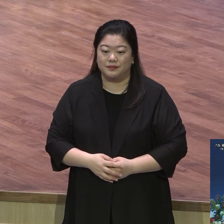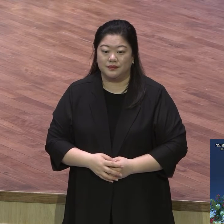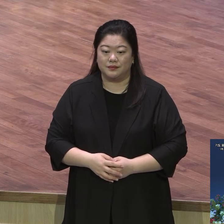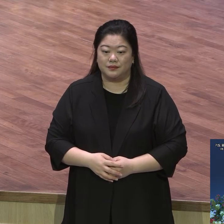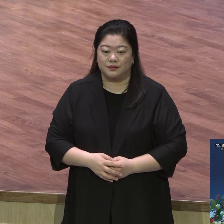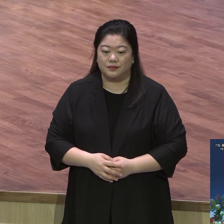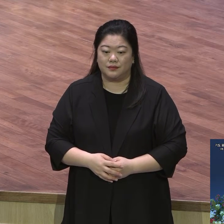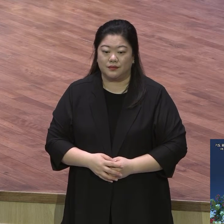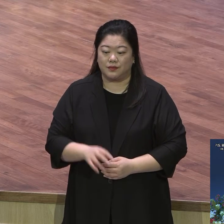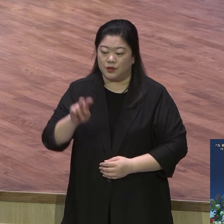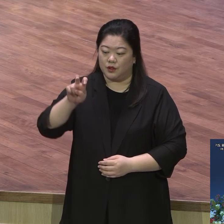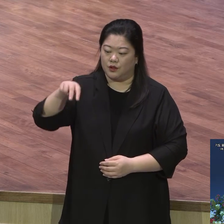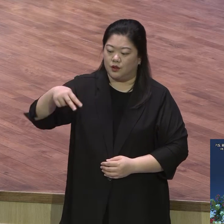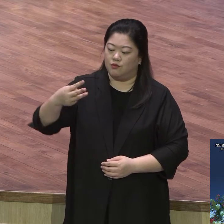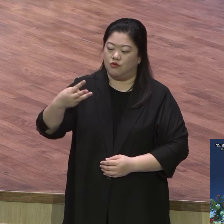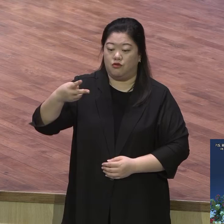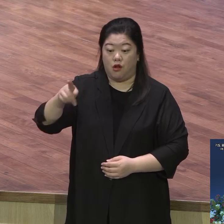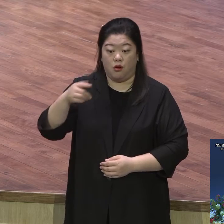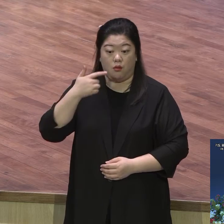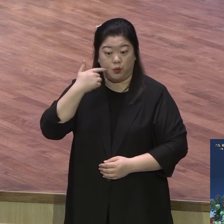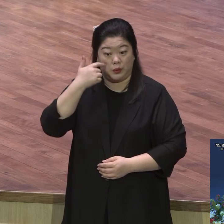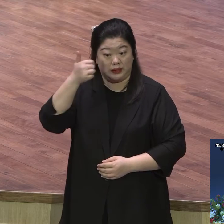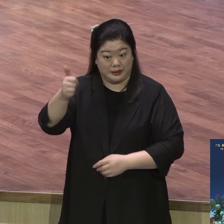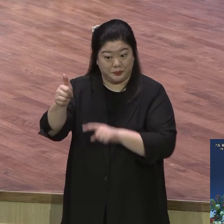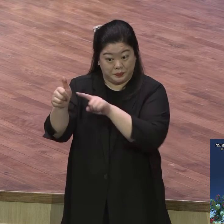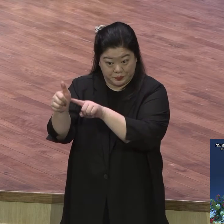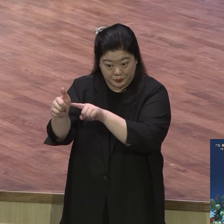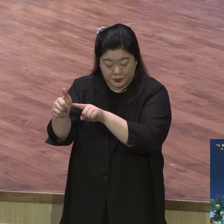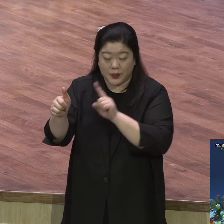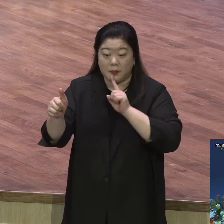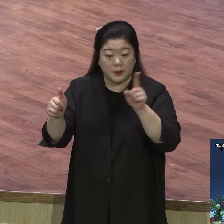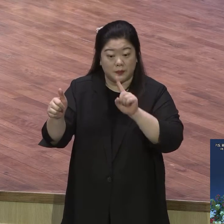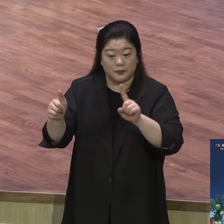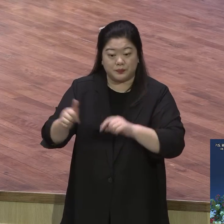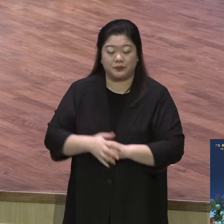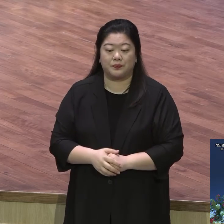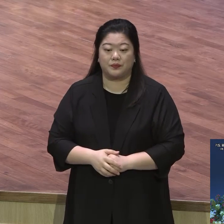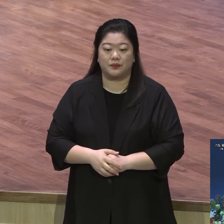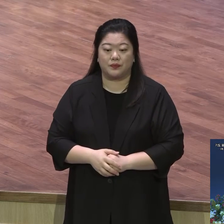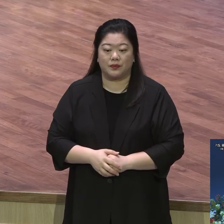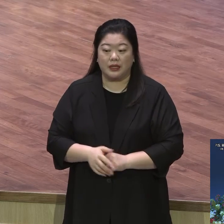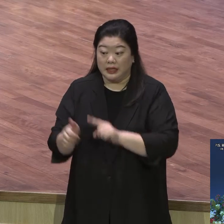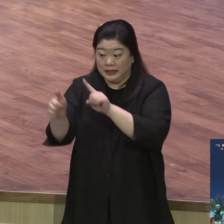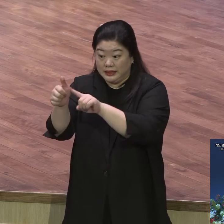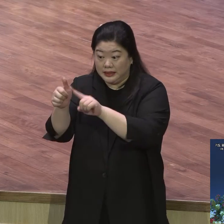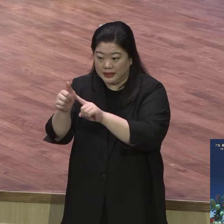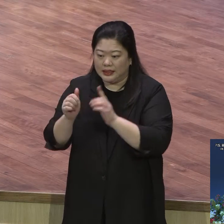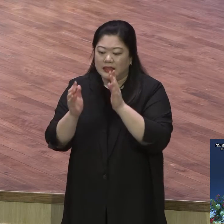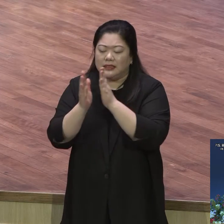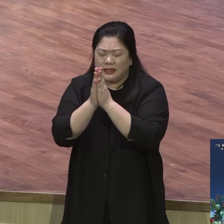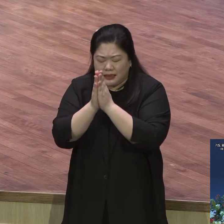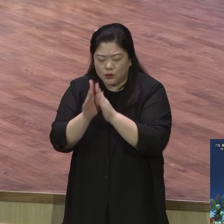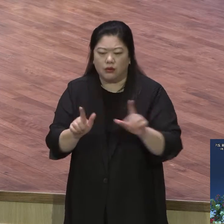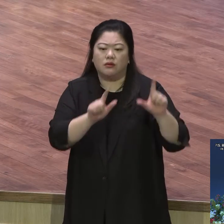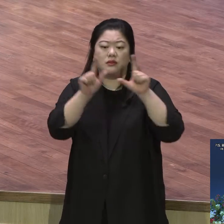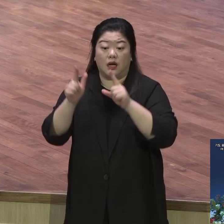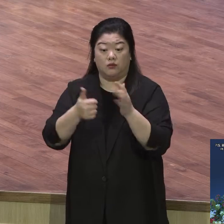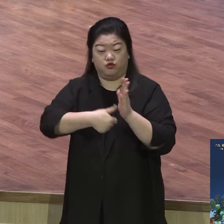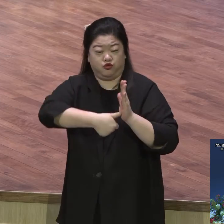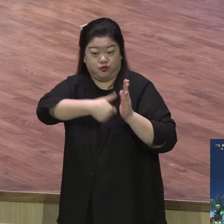조지 밀러 목사님은 기도의 삶은 이 삶을 통해서 많은 영향 미치는데 그중에서도